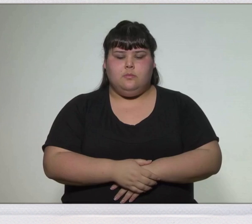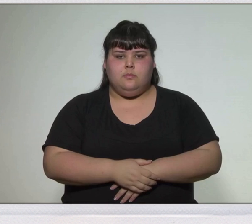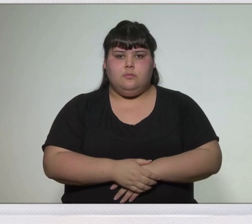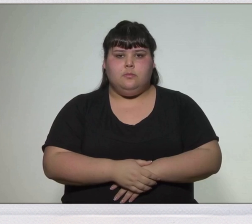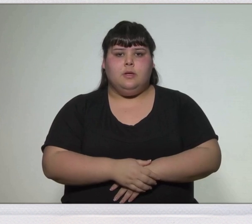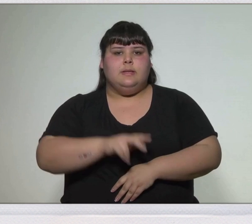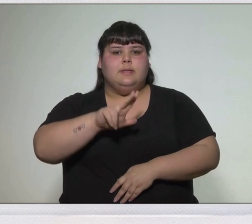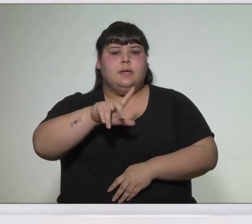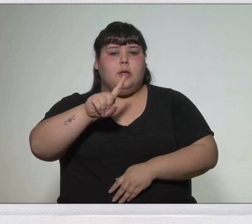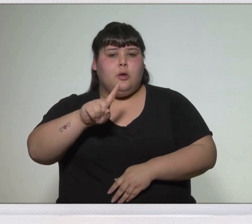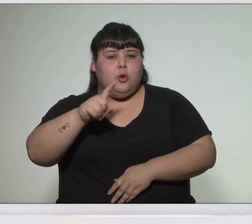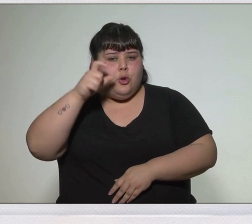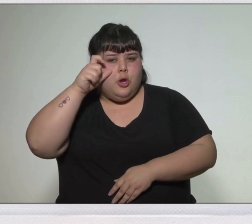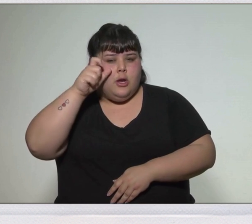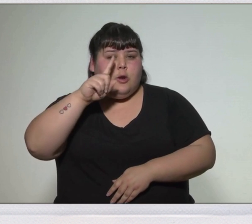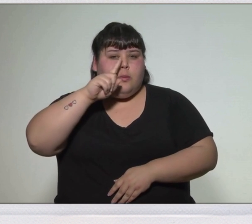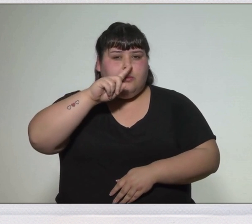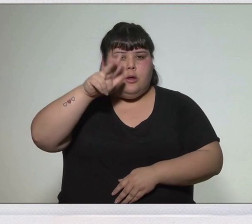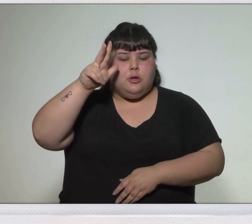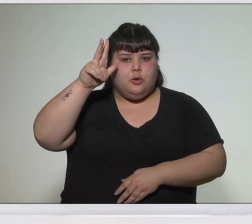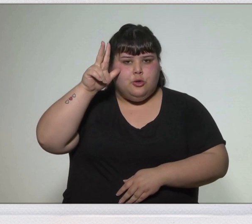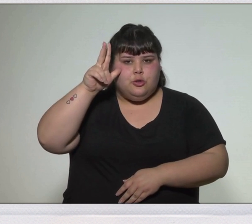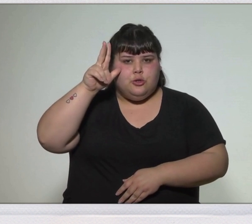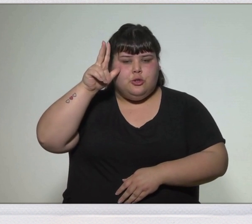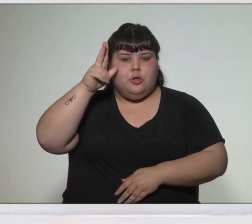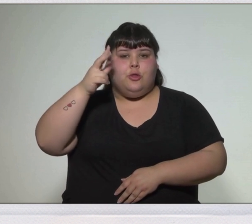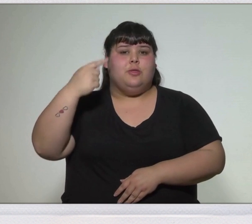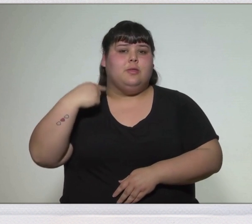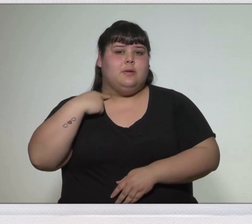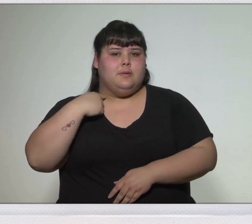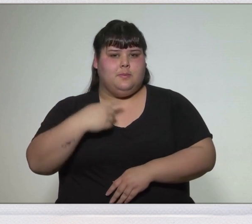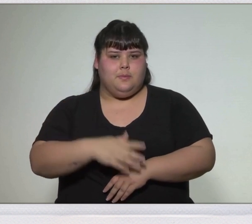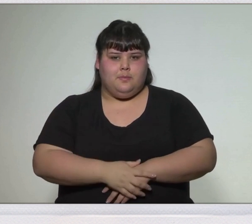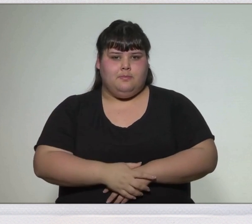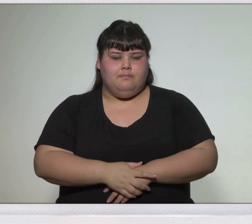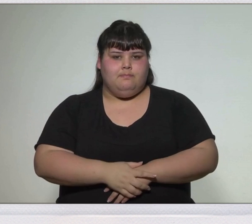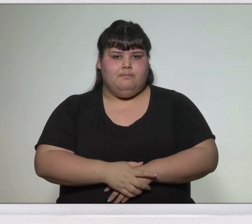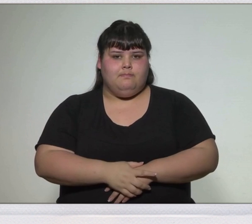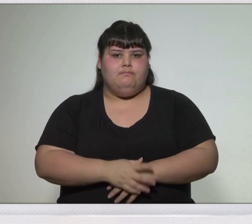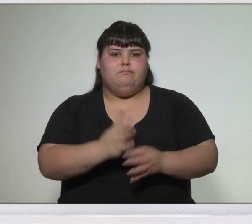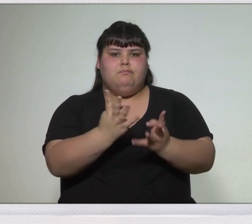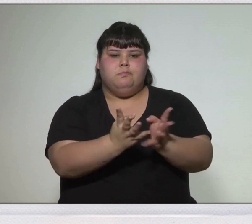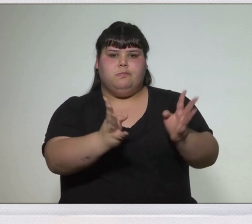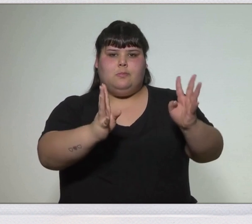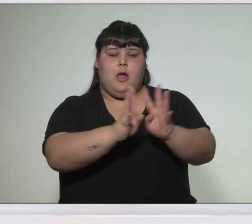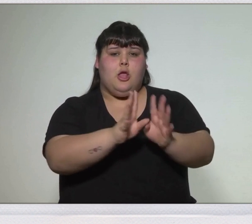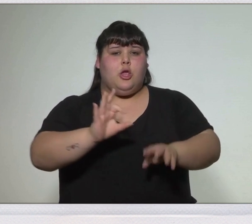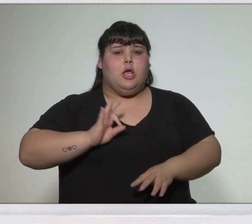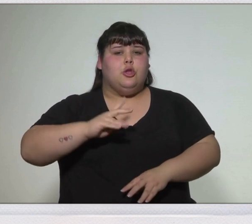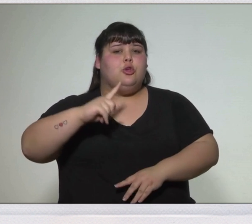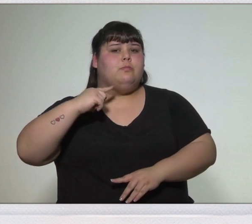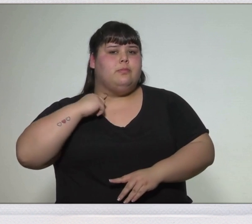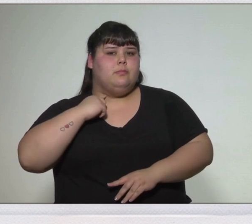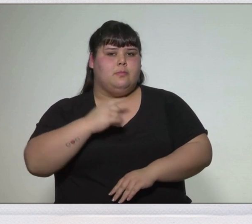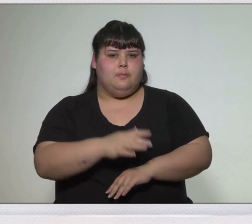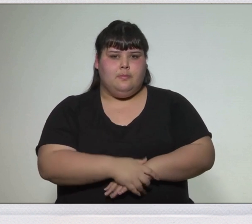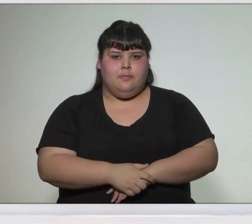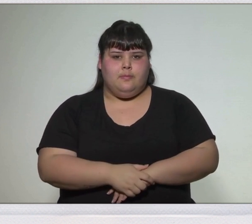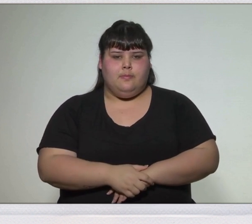de enero de asamblea año